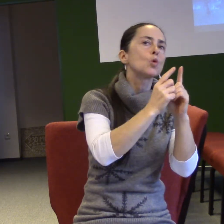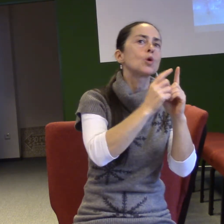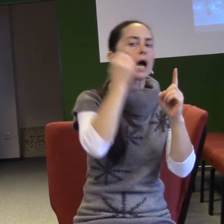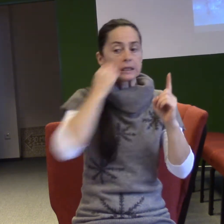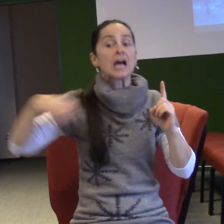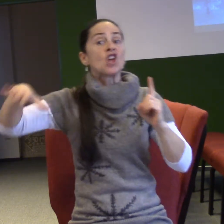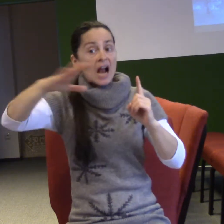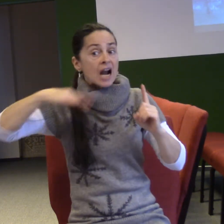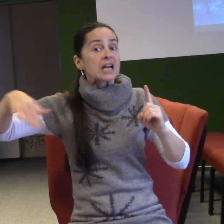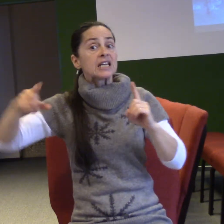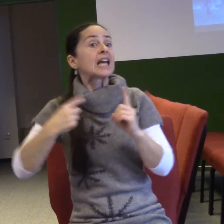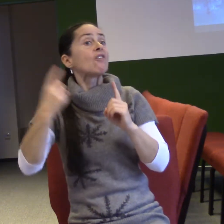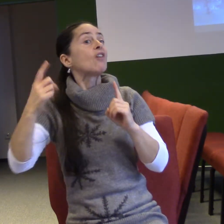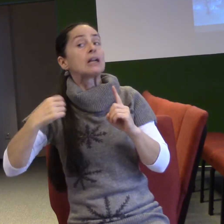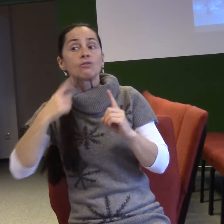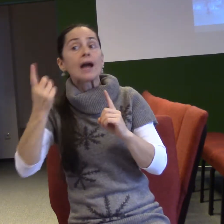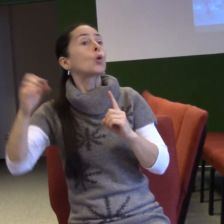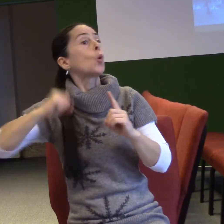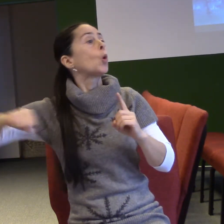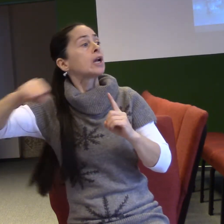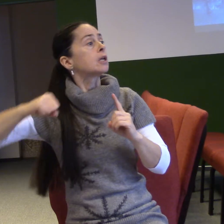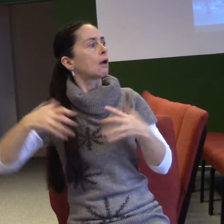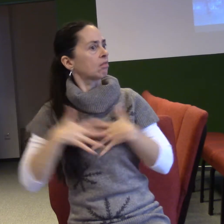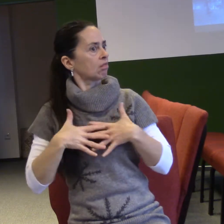být neklidní, napsané. Víte, proč byli neklidní?